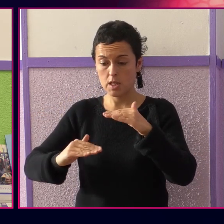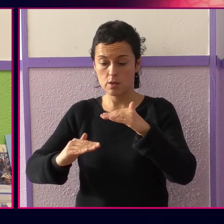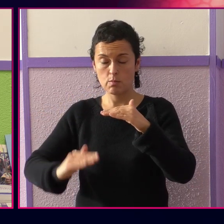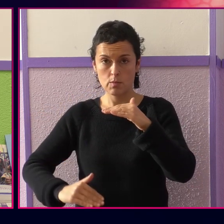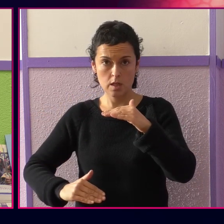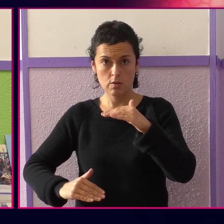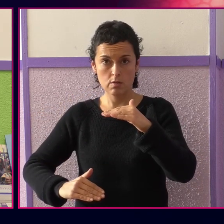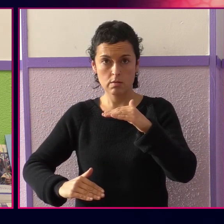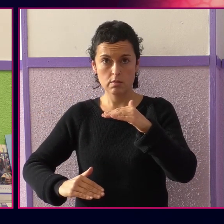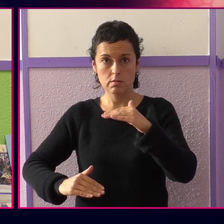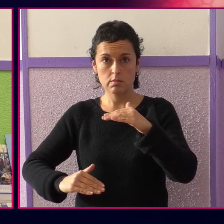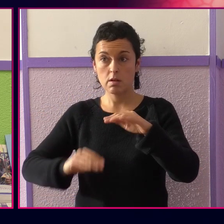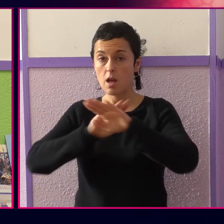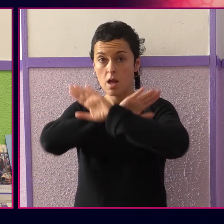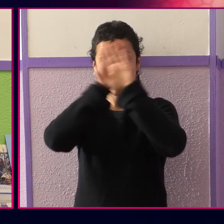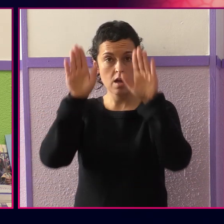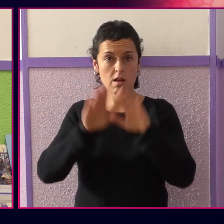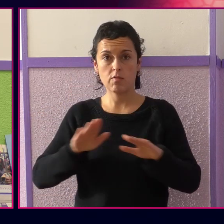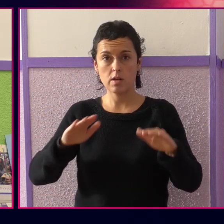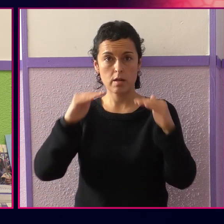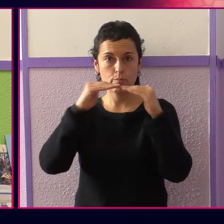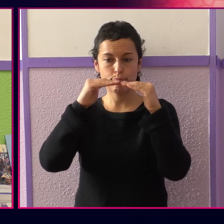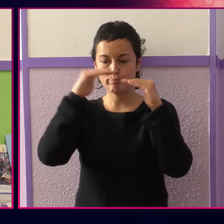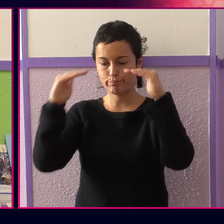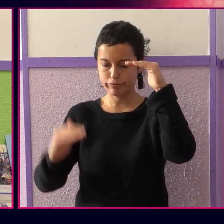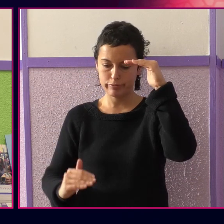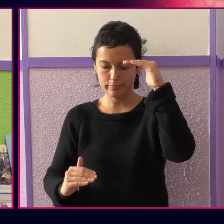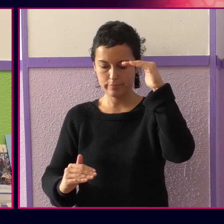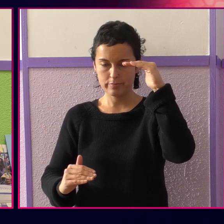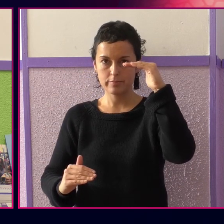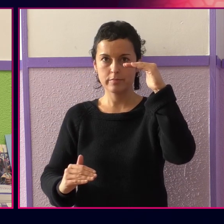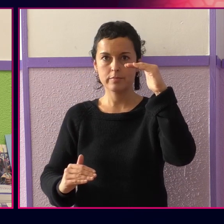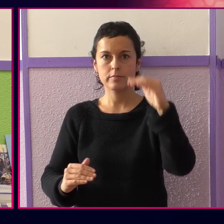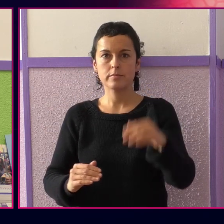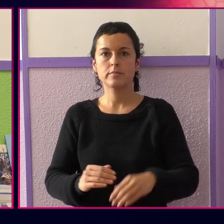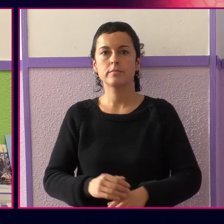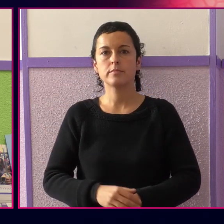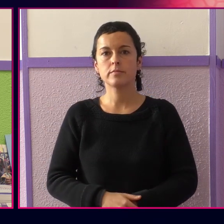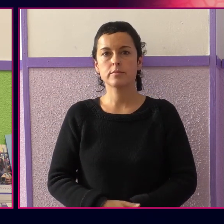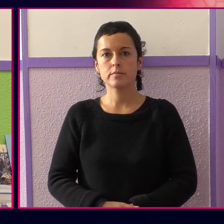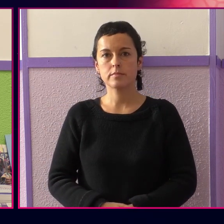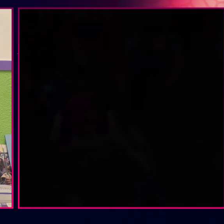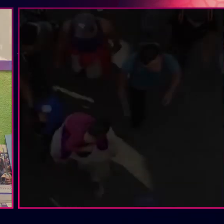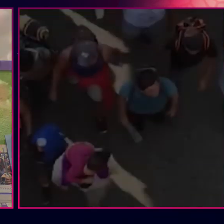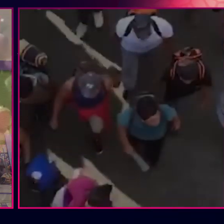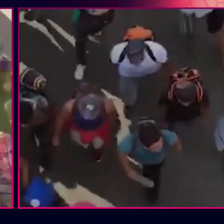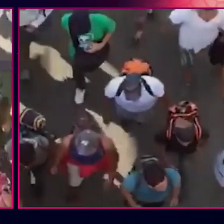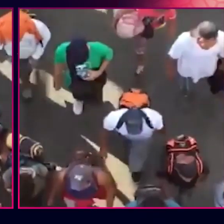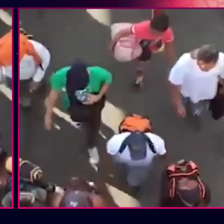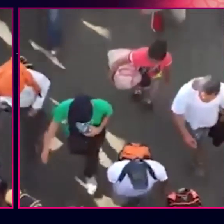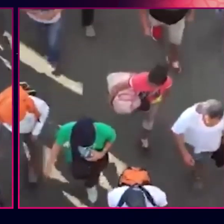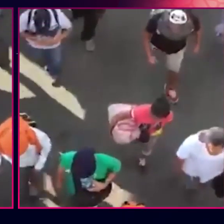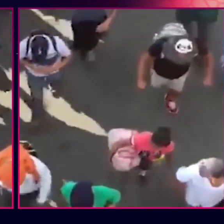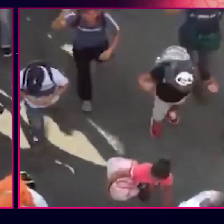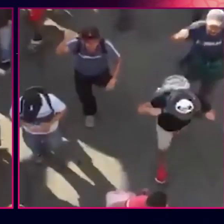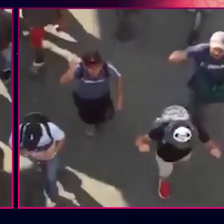lurraldera, are pertsona gehiago bidalita. Lenengoen aberastasunak handitzen diren